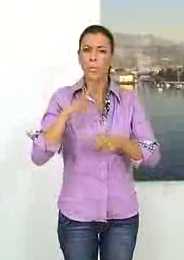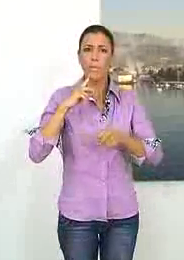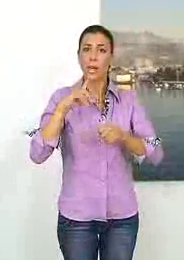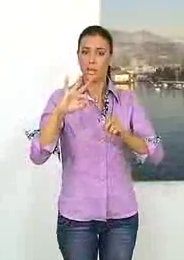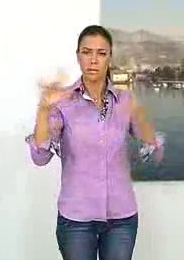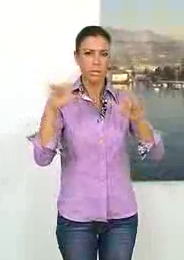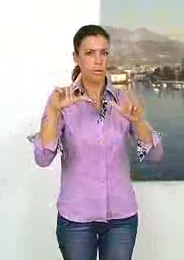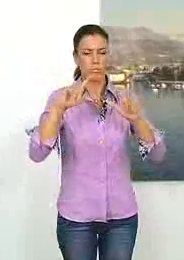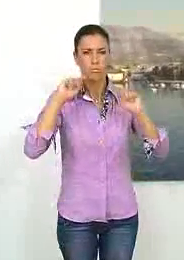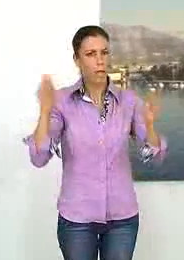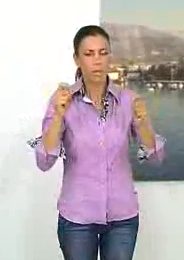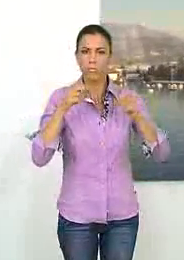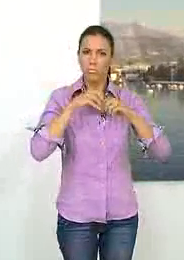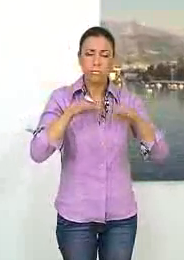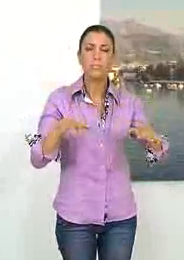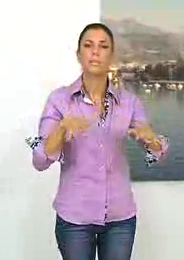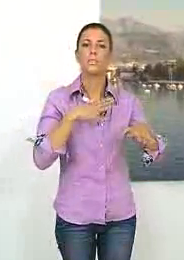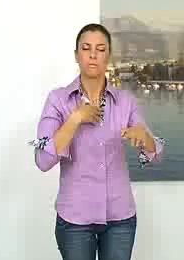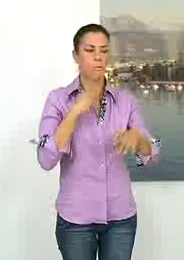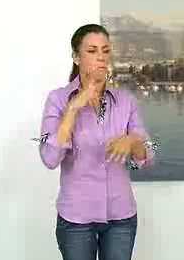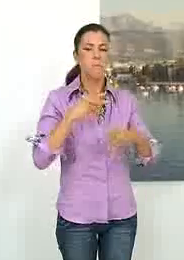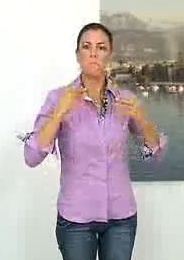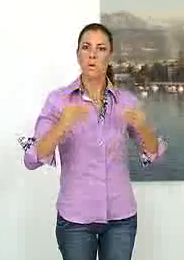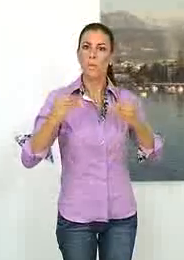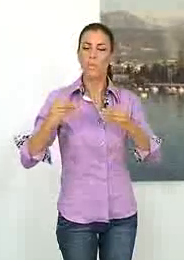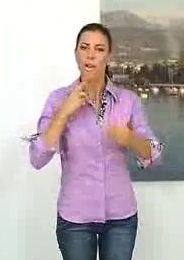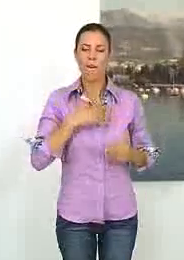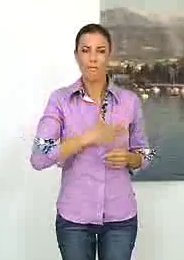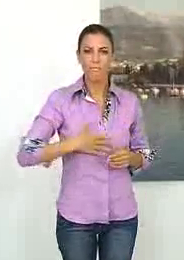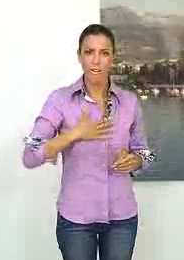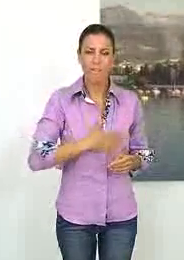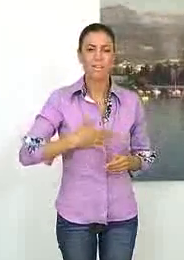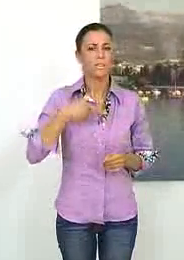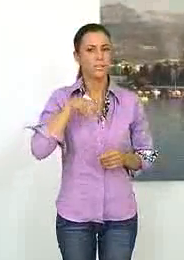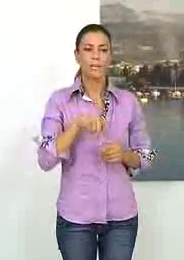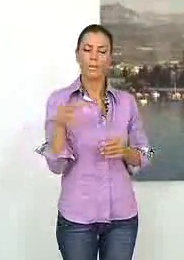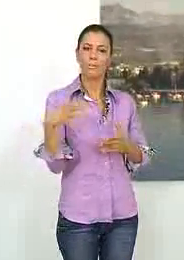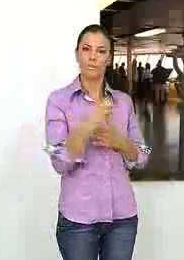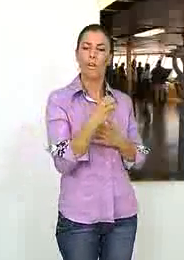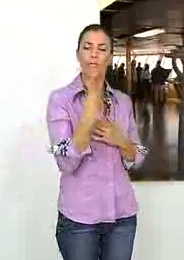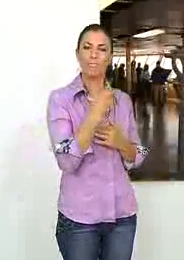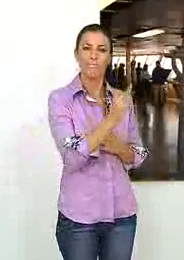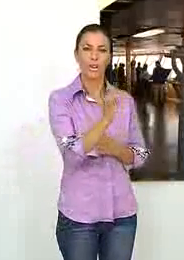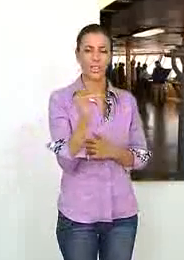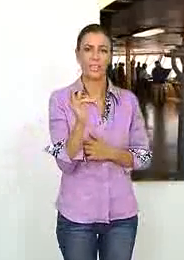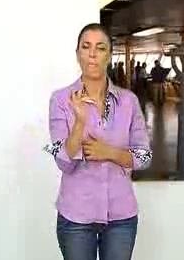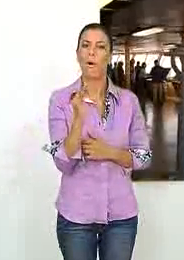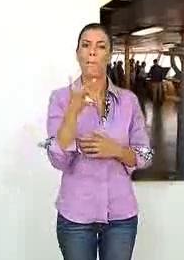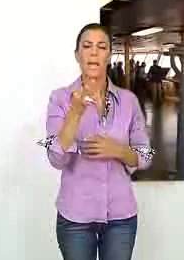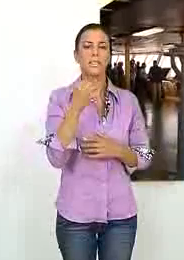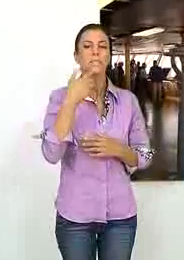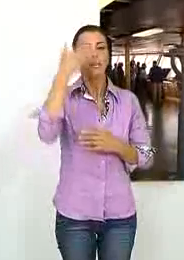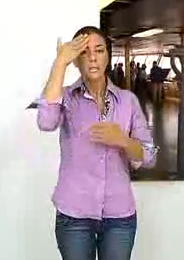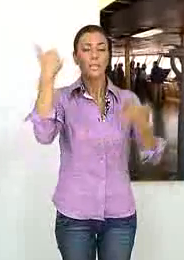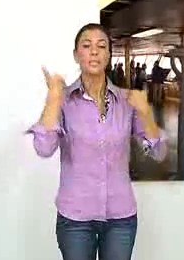comunicación que pudieron comprobar el confort y prestaciones del buque y la gran acogida de las autoridades meridenses encabezadas por el